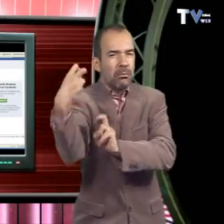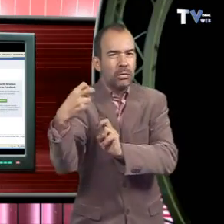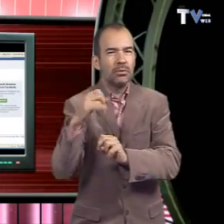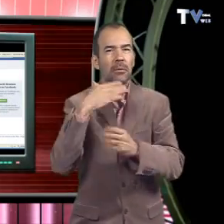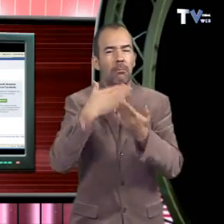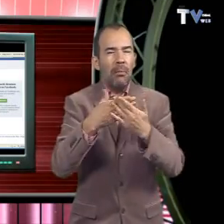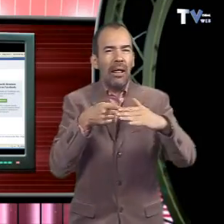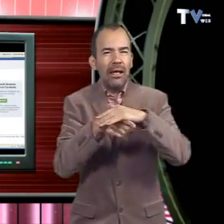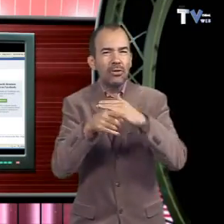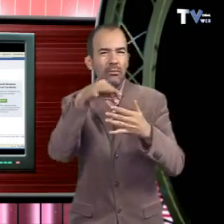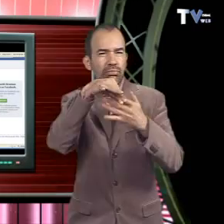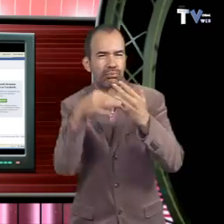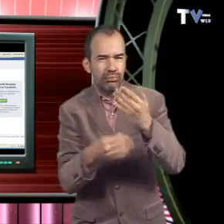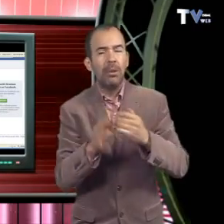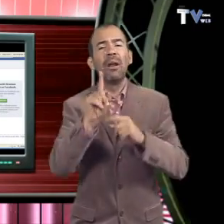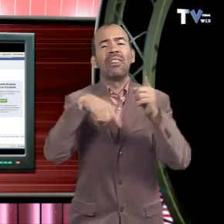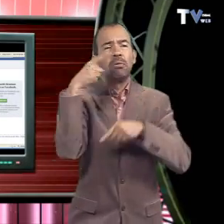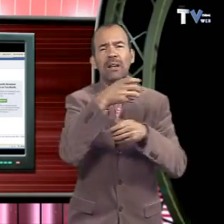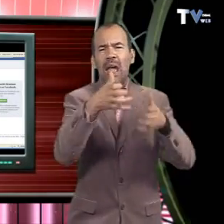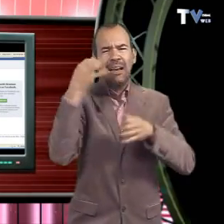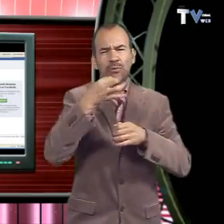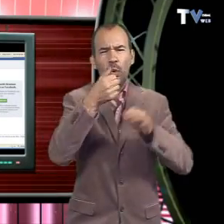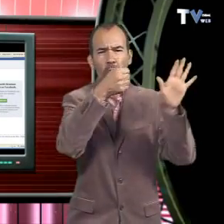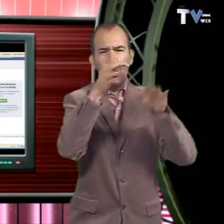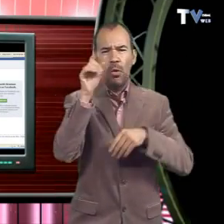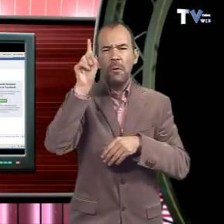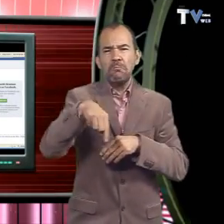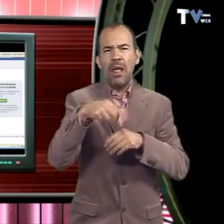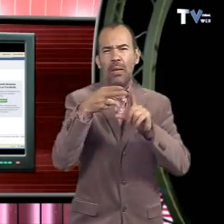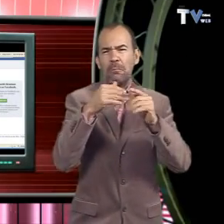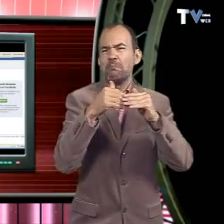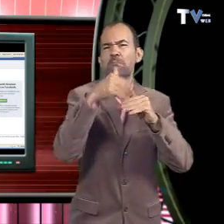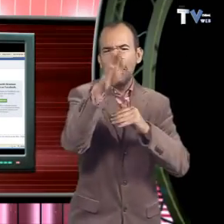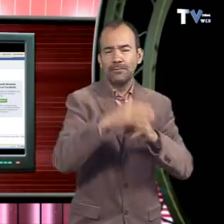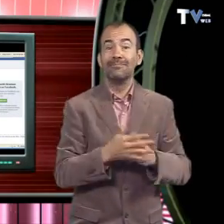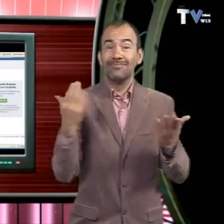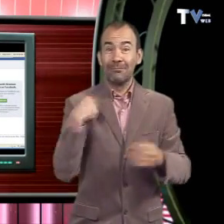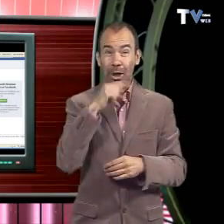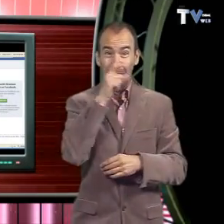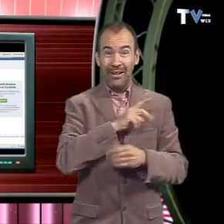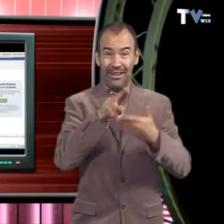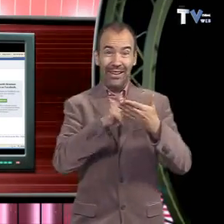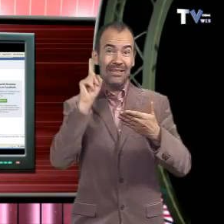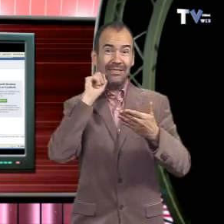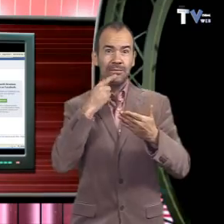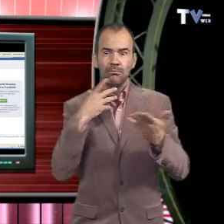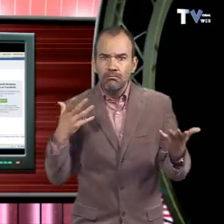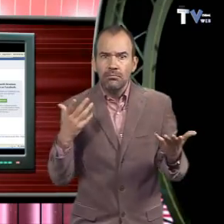avisar la policia. Però llavors, els hackers s'havien comunicat amb tots els